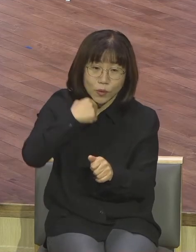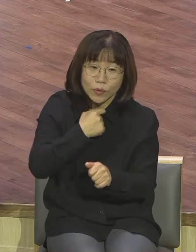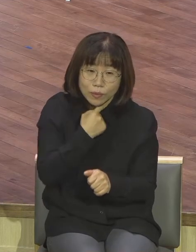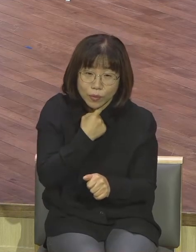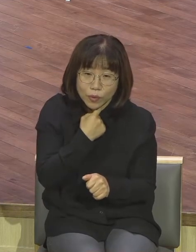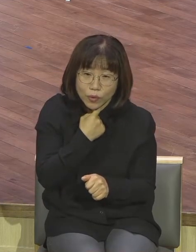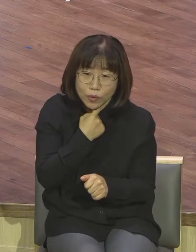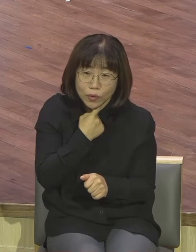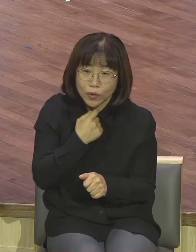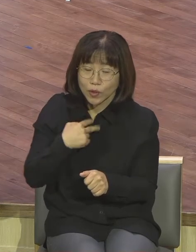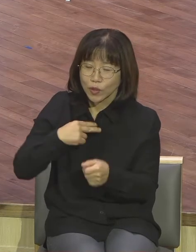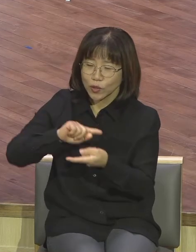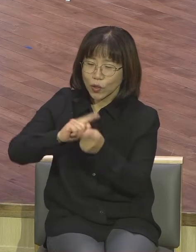나도 주님 보게 하여 조합사사